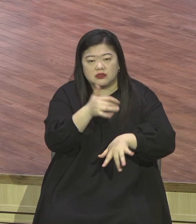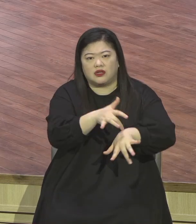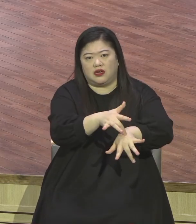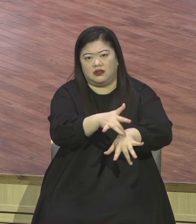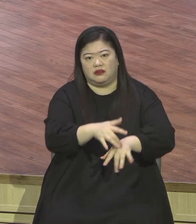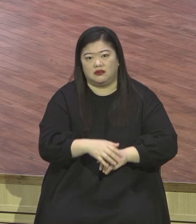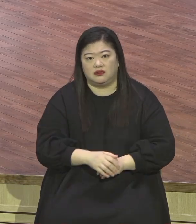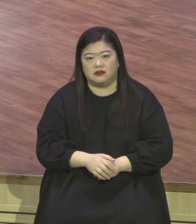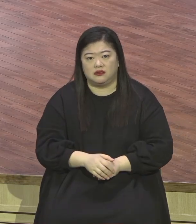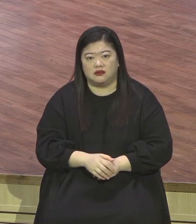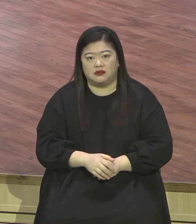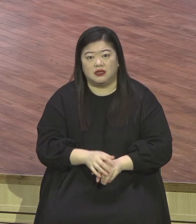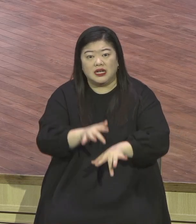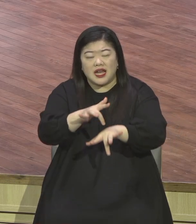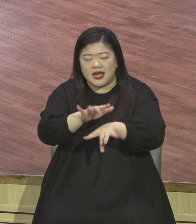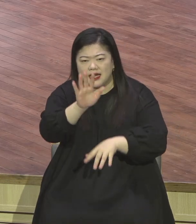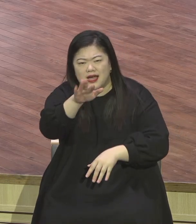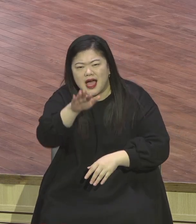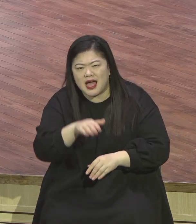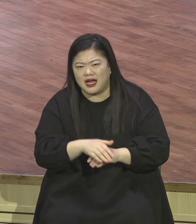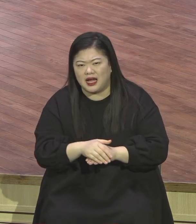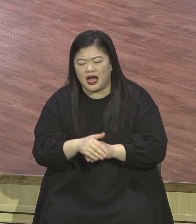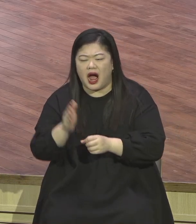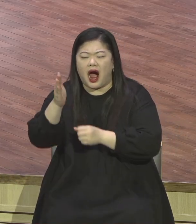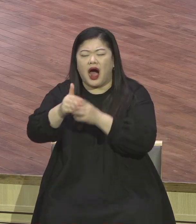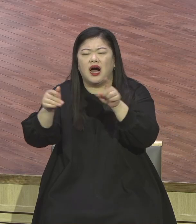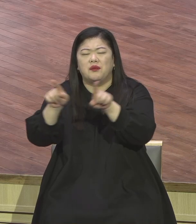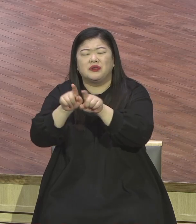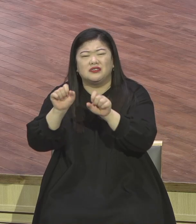세월 허송하게 만들어 인생 흡의하게 만들어